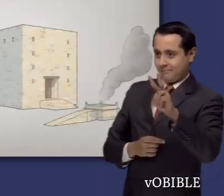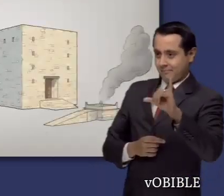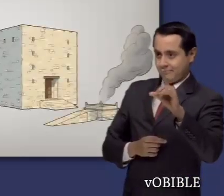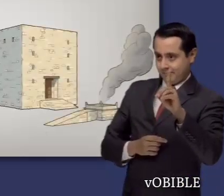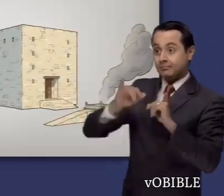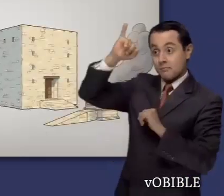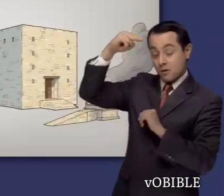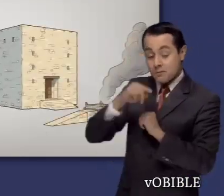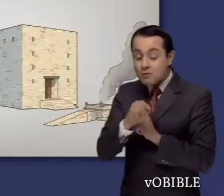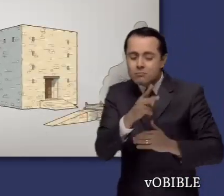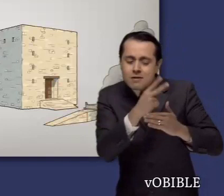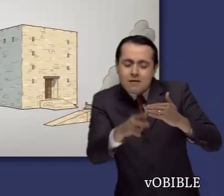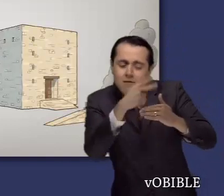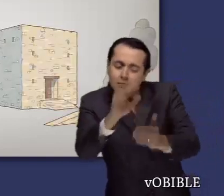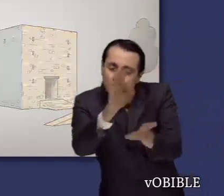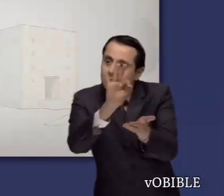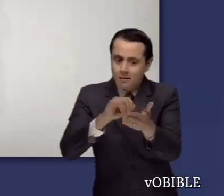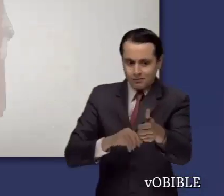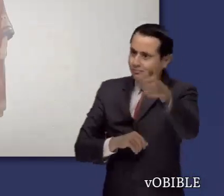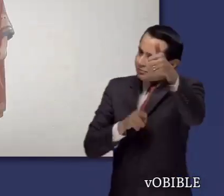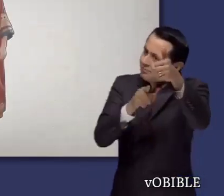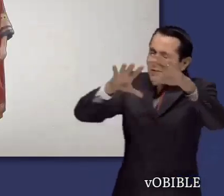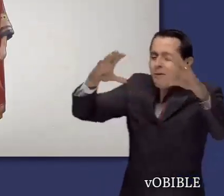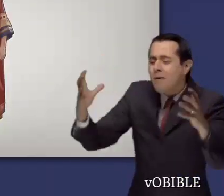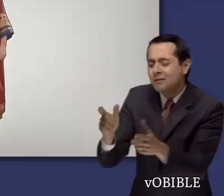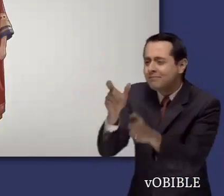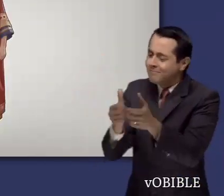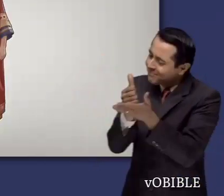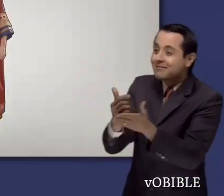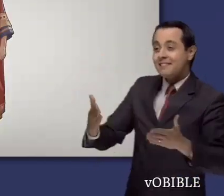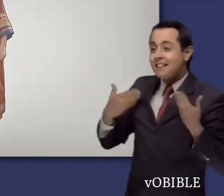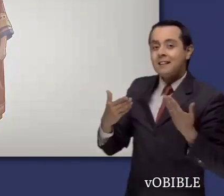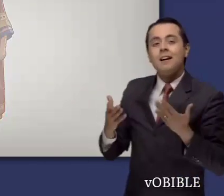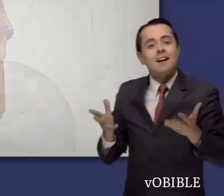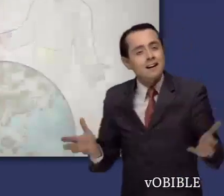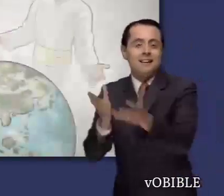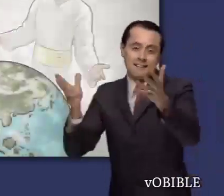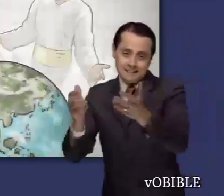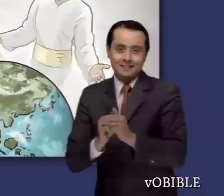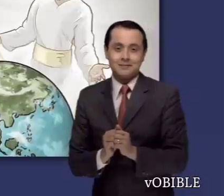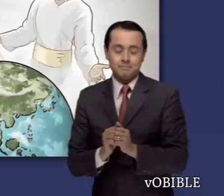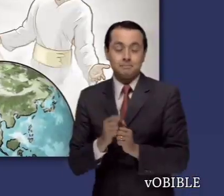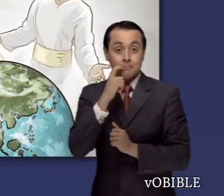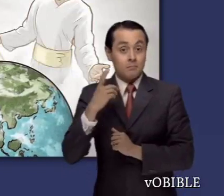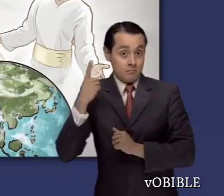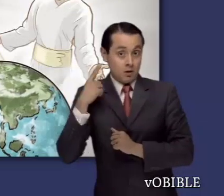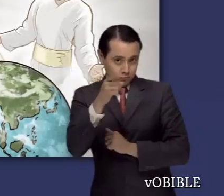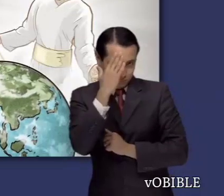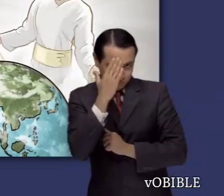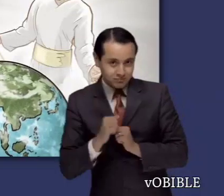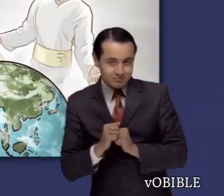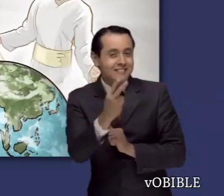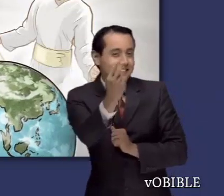Jehová de hacer que los judíos regresen a Jerusalén y cumplir así el pacto que hizo con David para un reino eterno que traerá